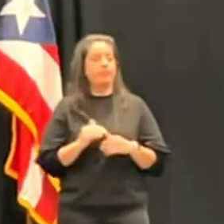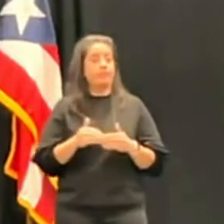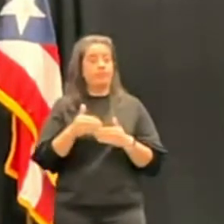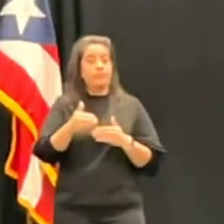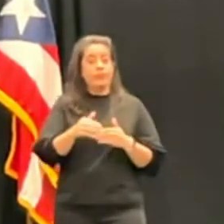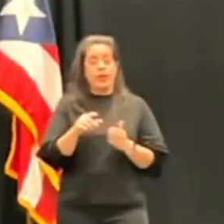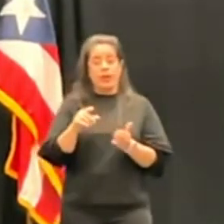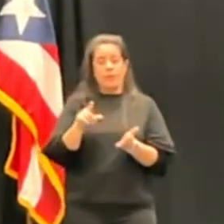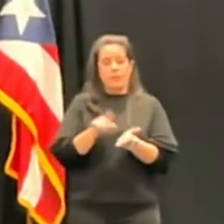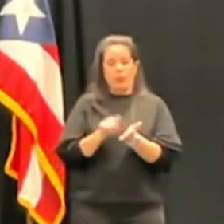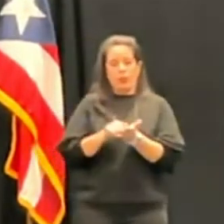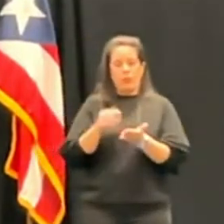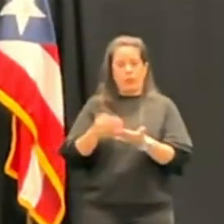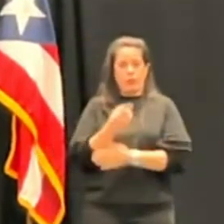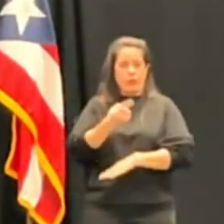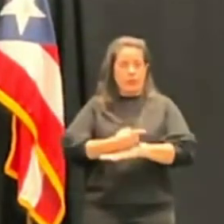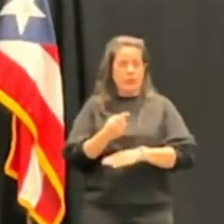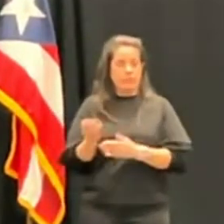el nuevo día por acá.